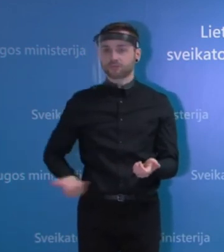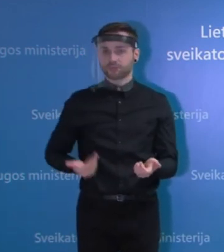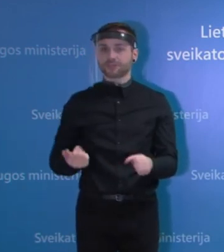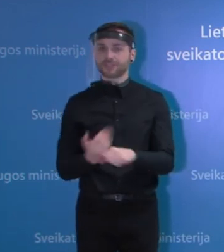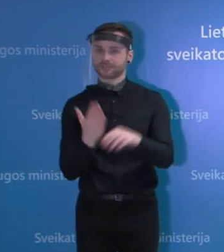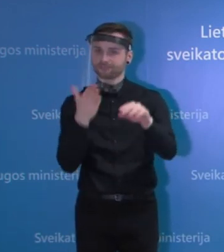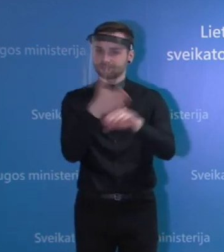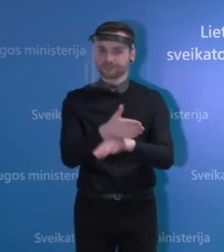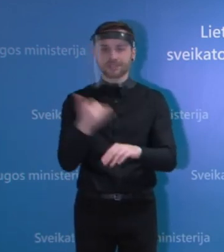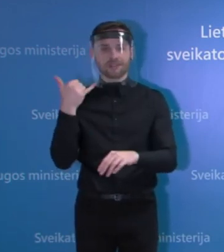keliauti į gydimą įstaigą.